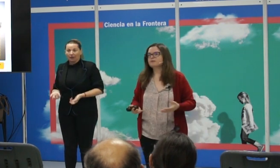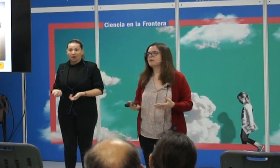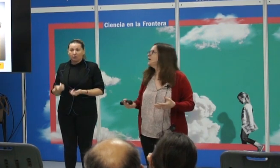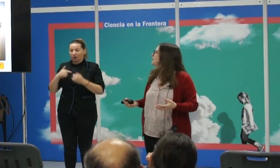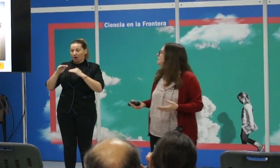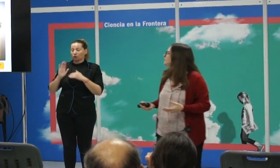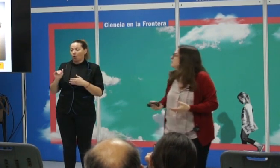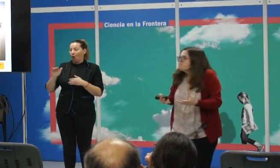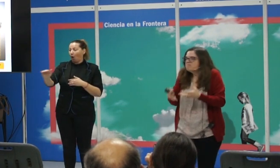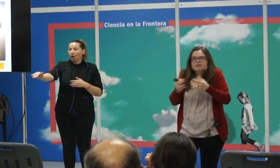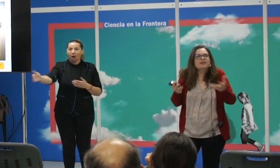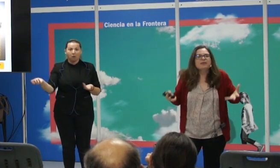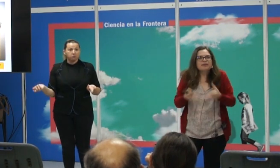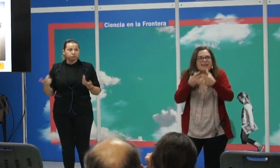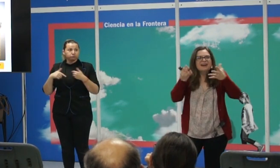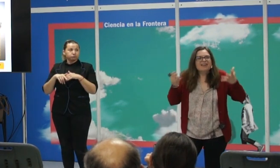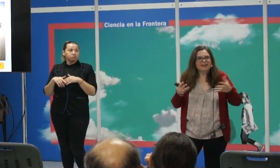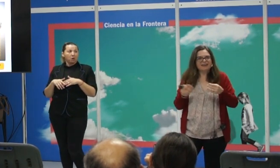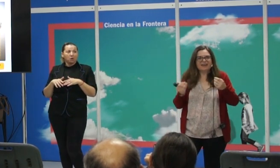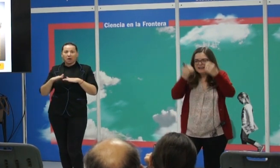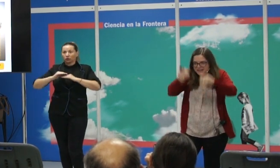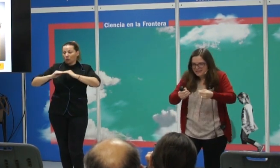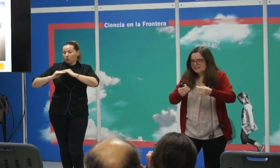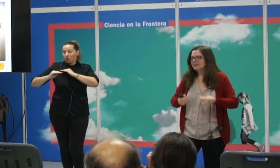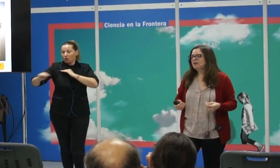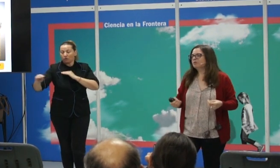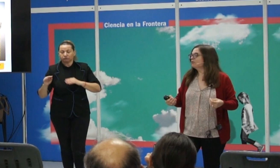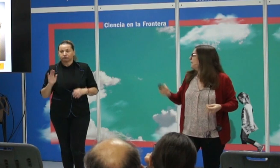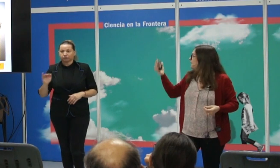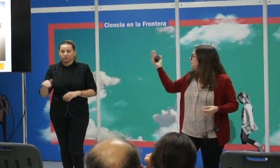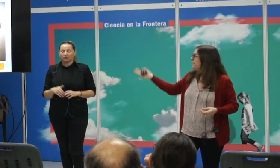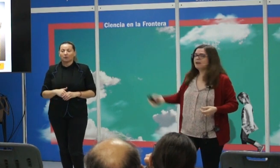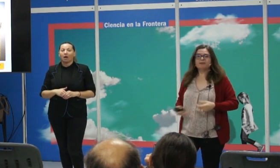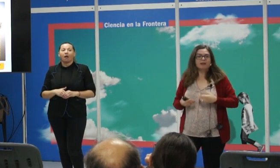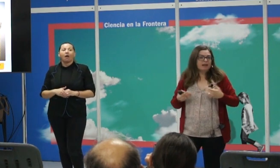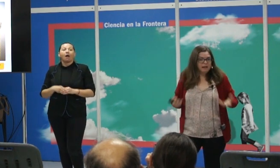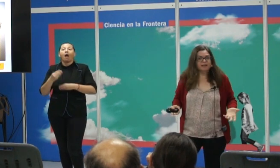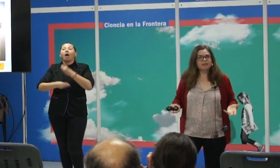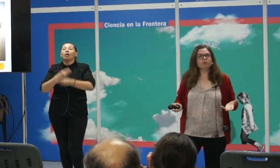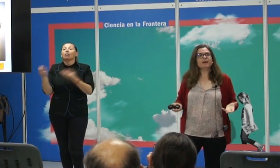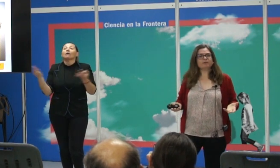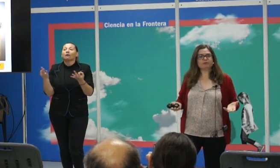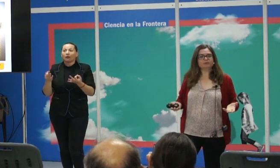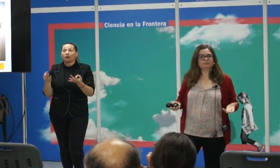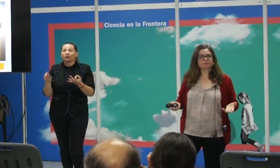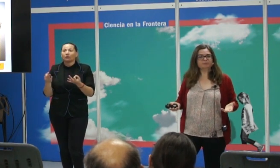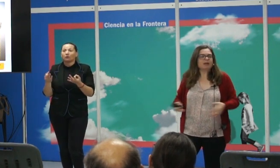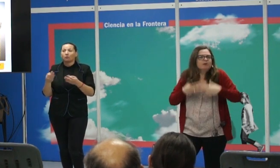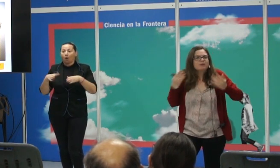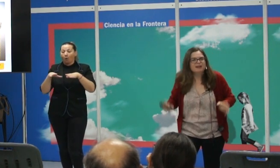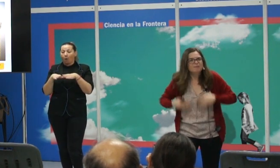había especial incidencia de nada que dijeras aquí, pues lo que hacían era levantar santuarios.